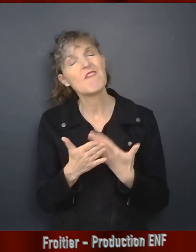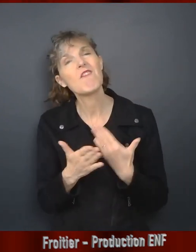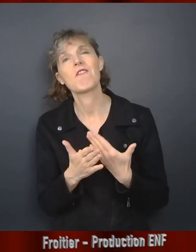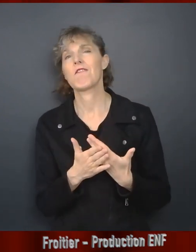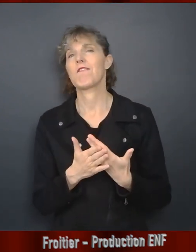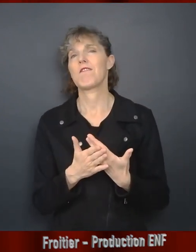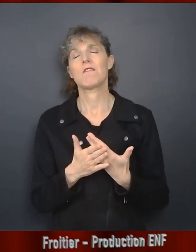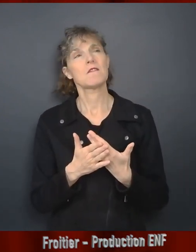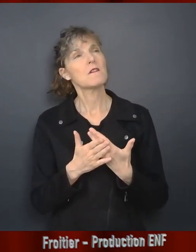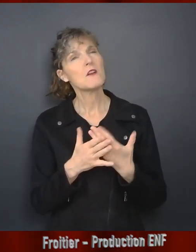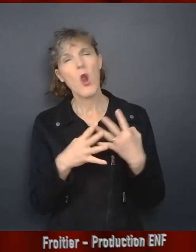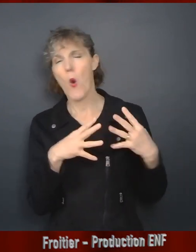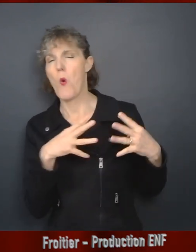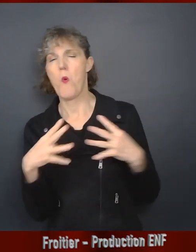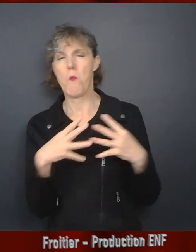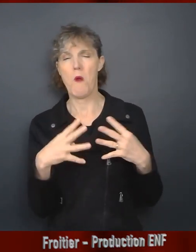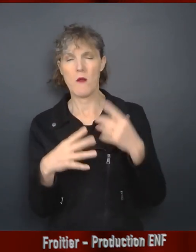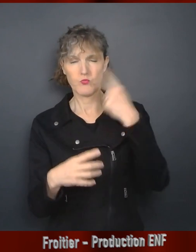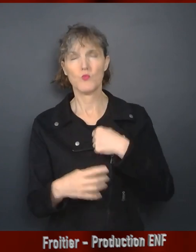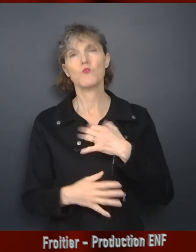que c'est un combat continuel.